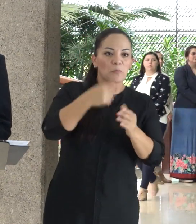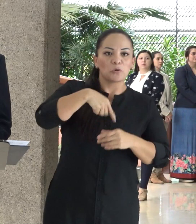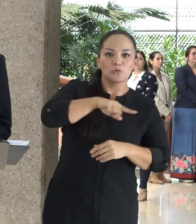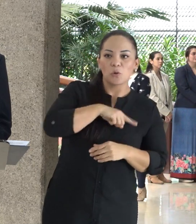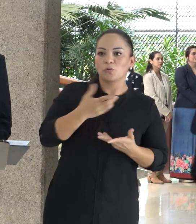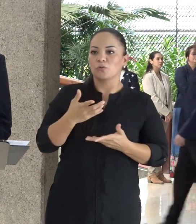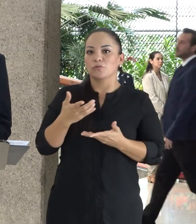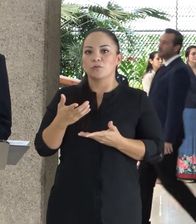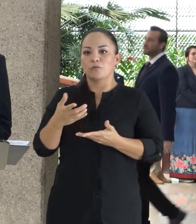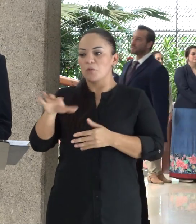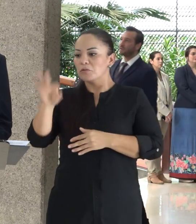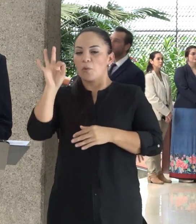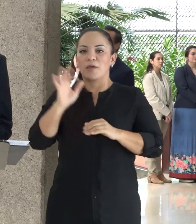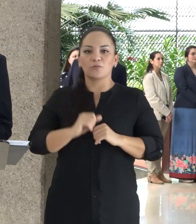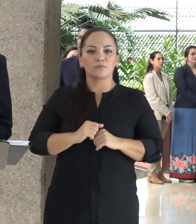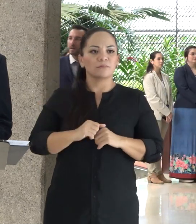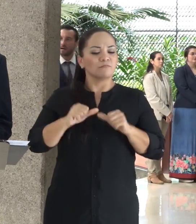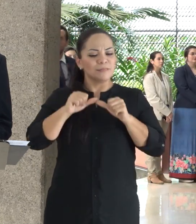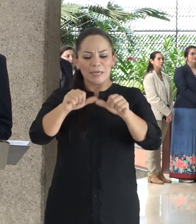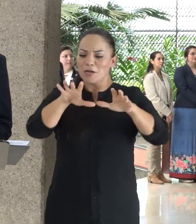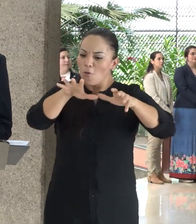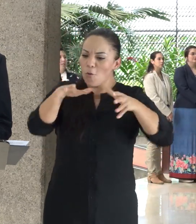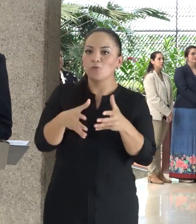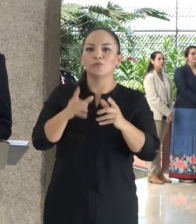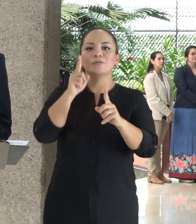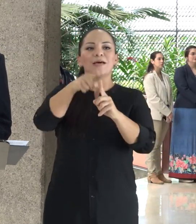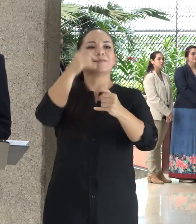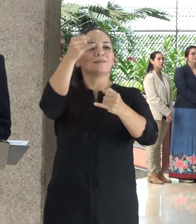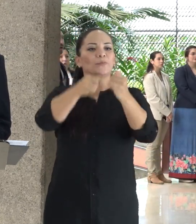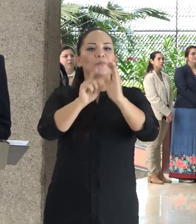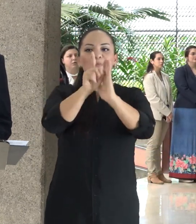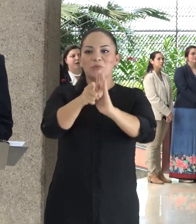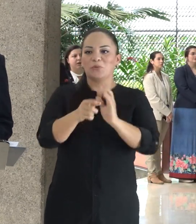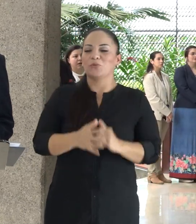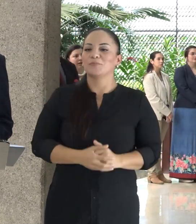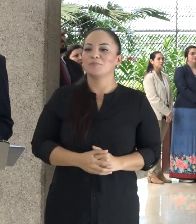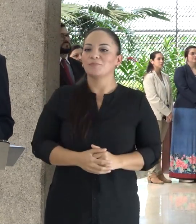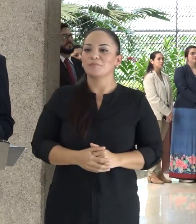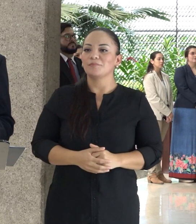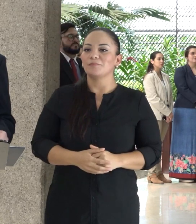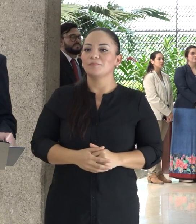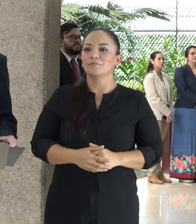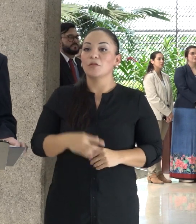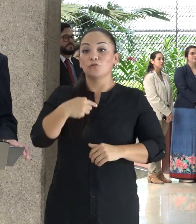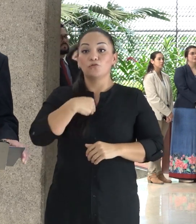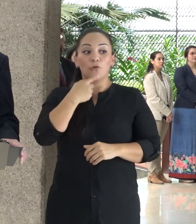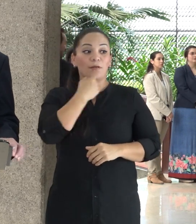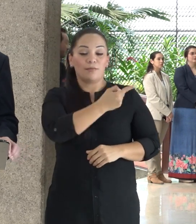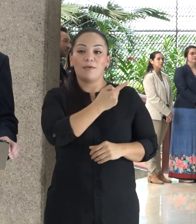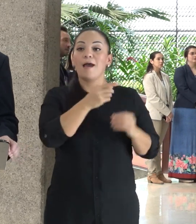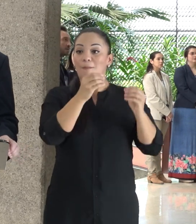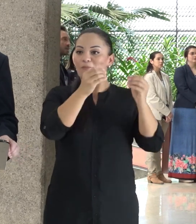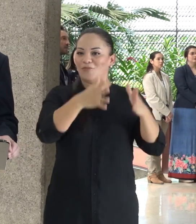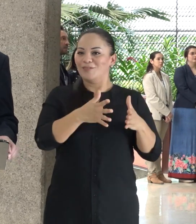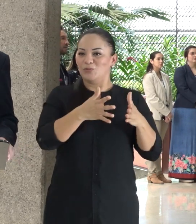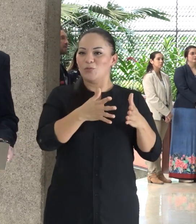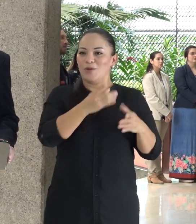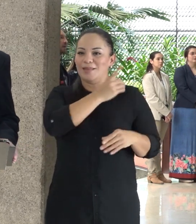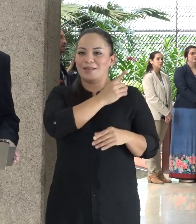juntos, hasta el último minuto. Le decía al profesor Suárez,